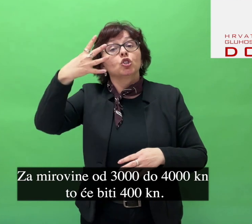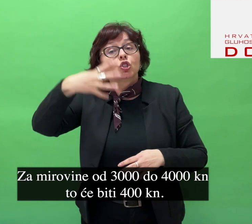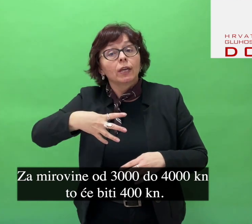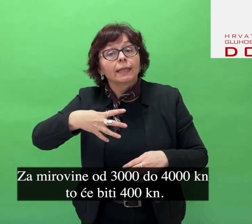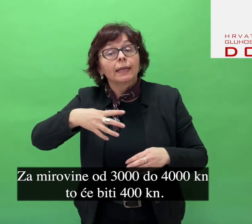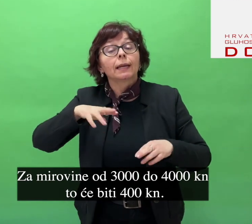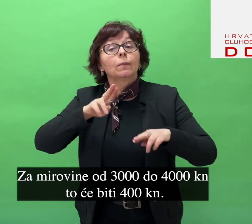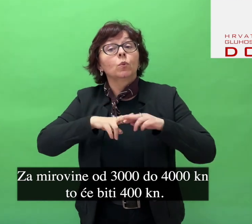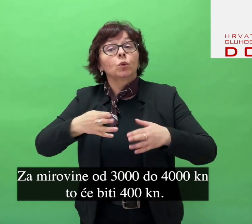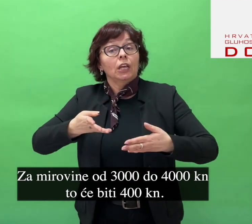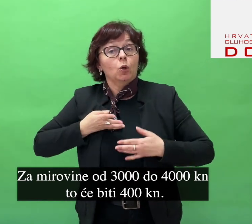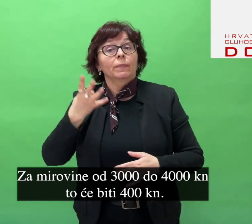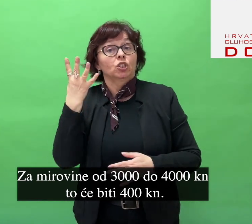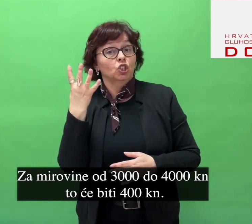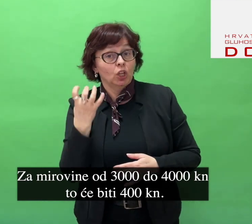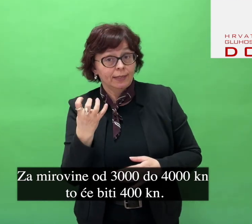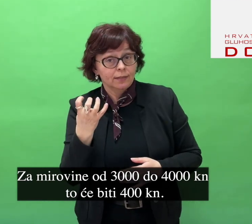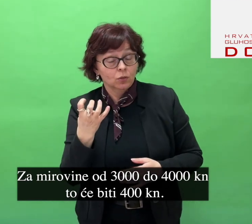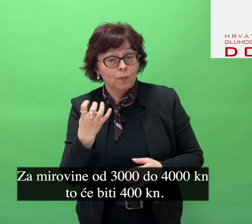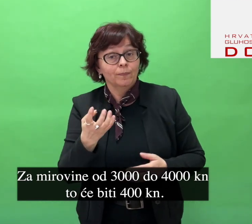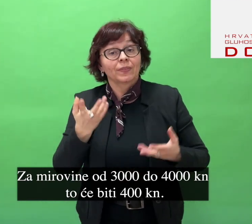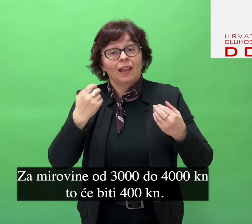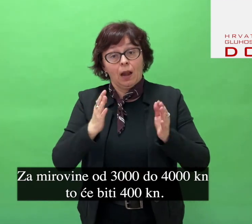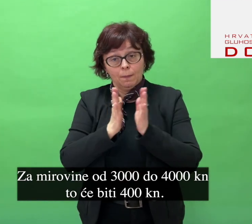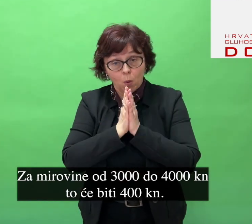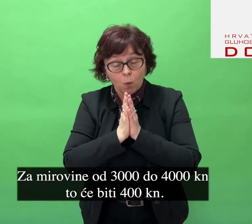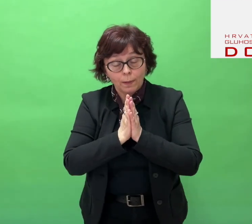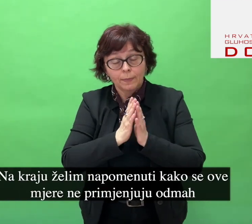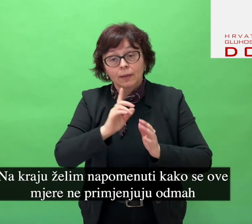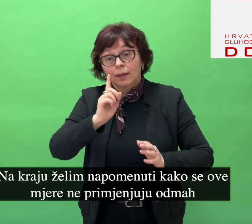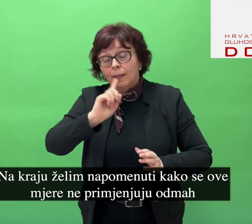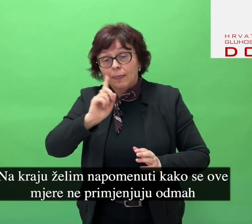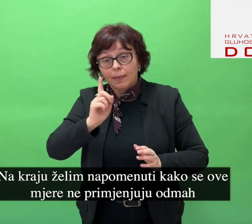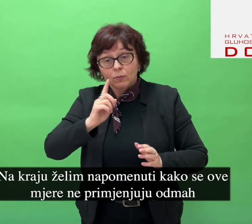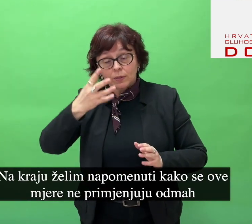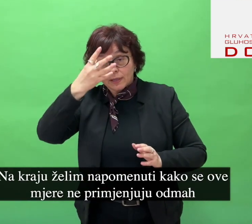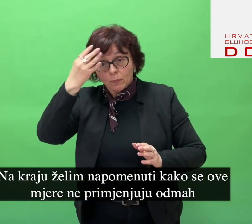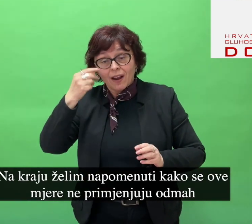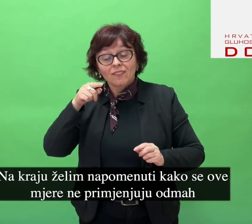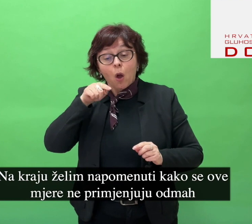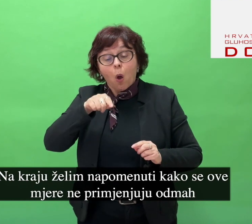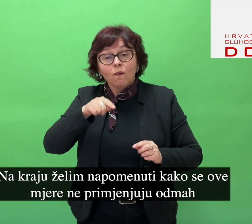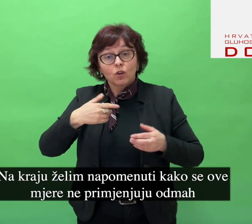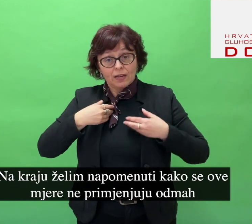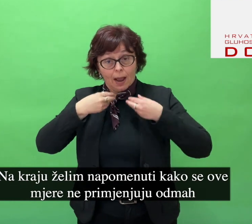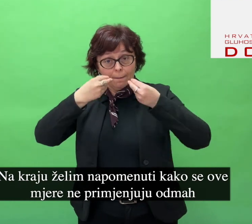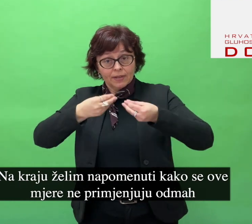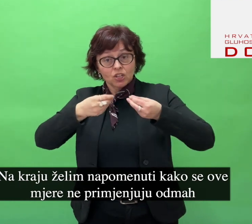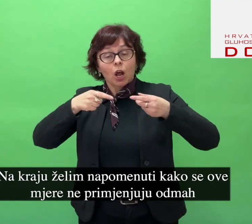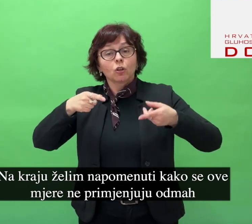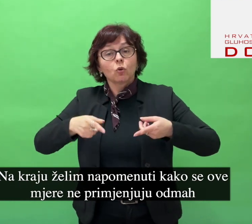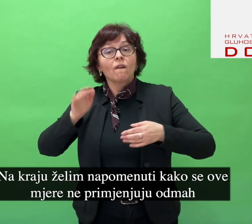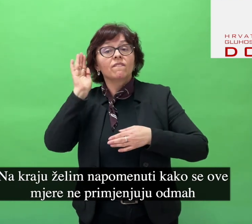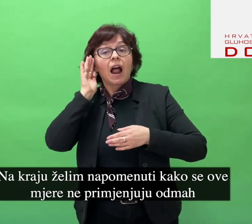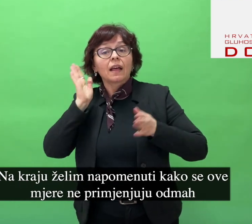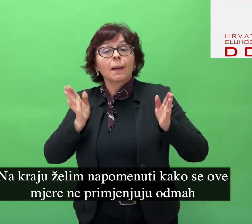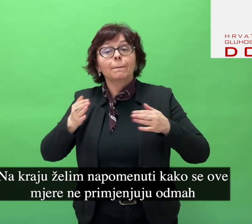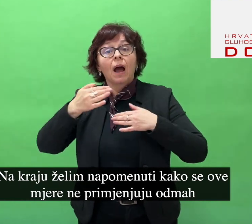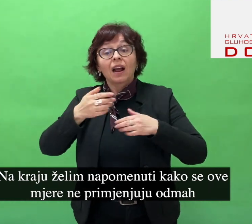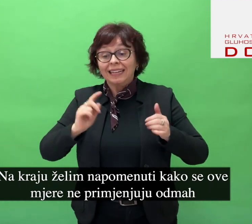kuna, a za mirovino od 3000 do 4000 kuna bit će 400 kuna. Na kraju želim napomenuti kako